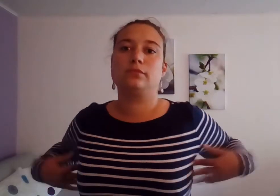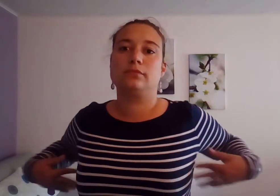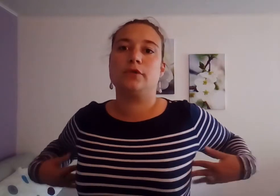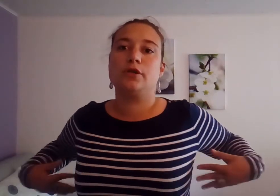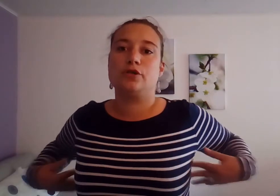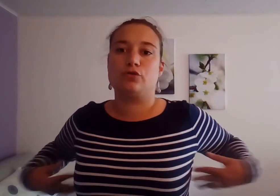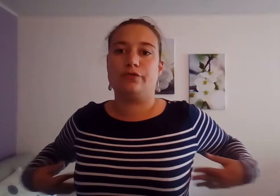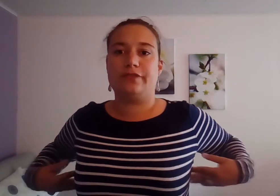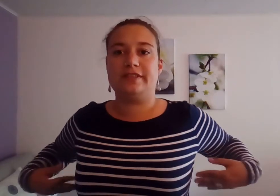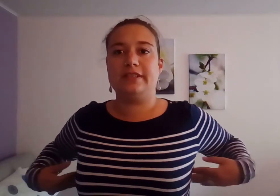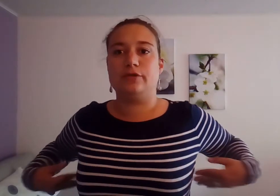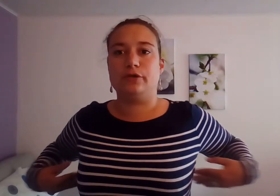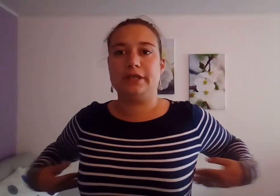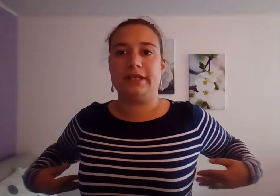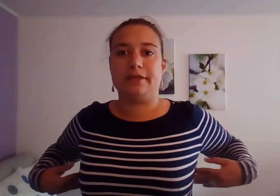Je suis fatiguée de leurs cris.